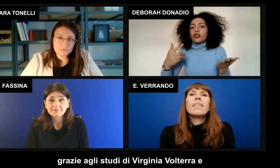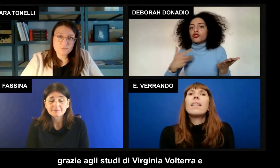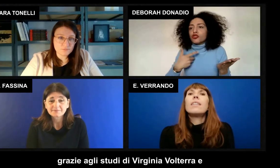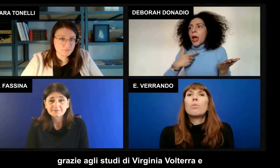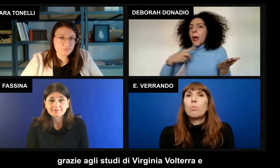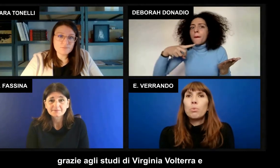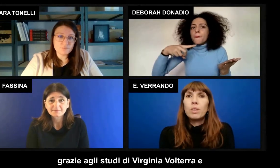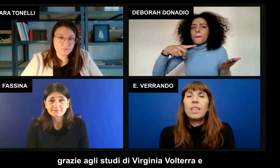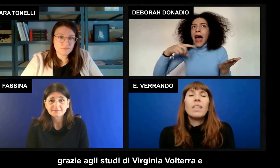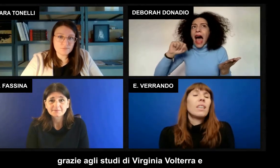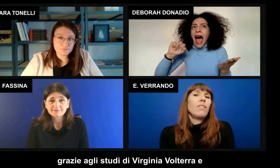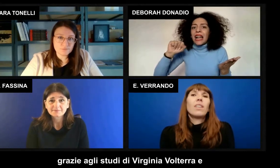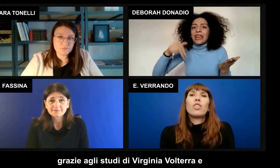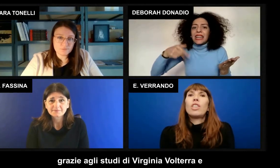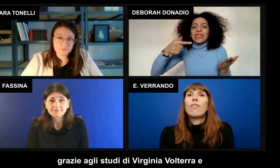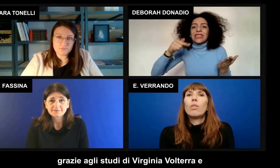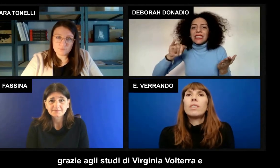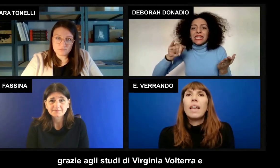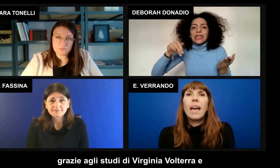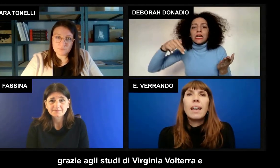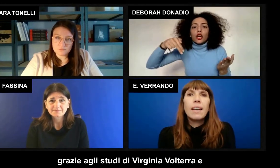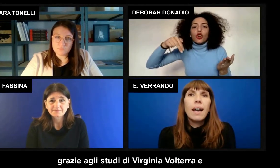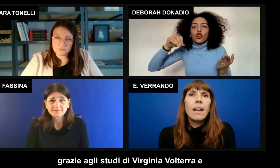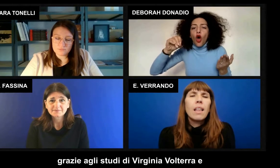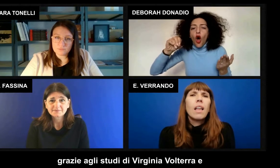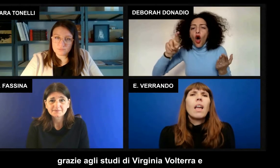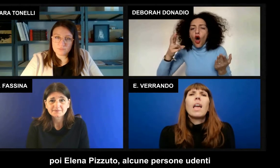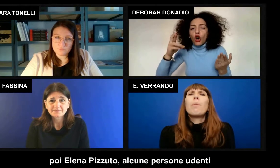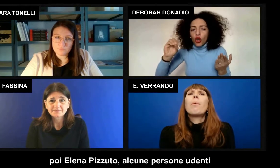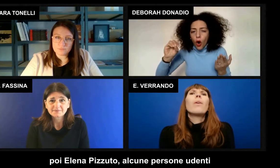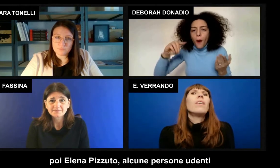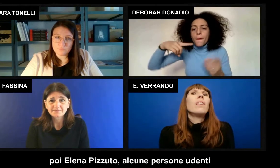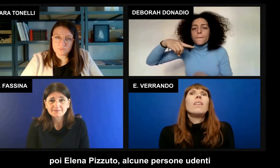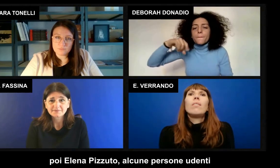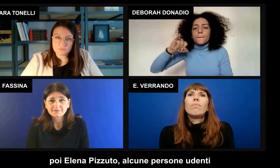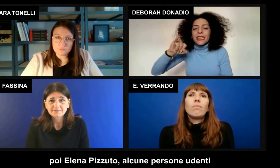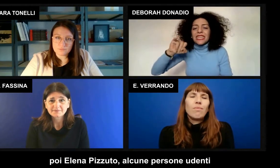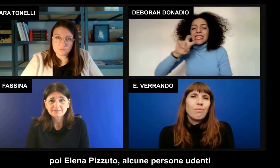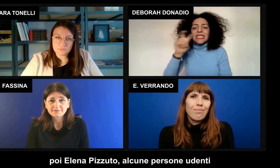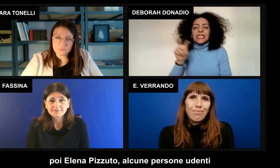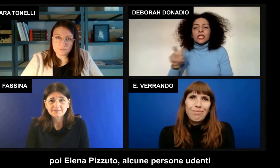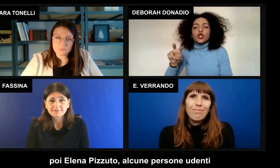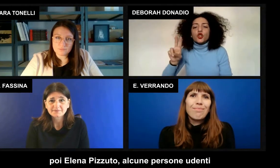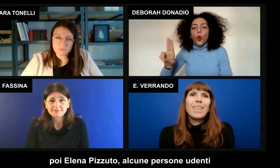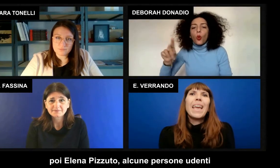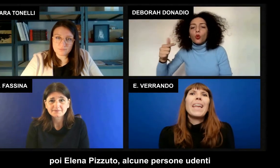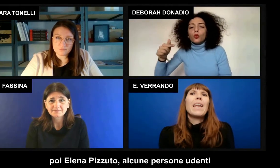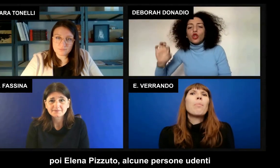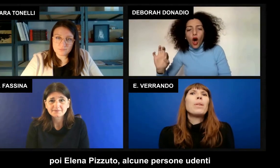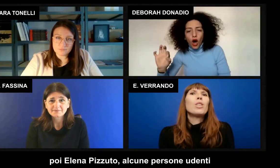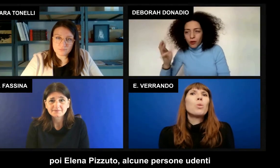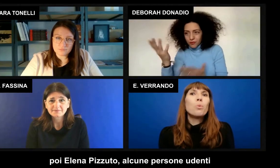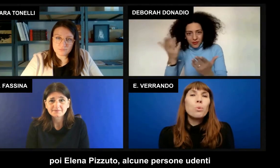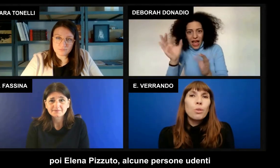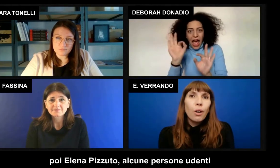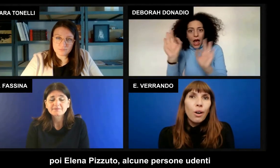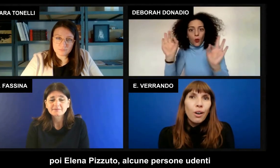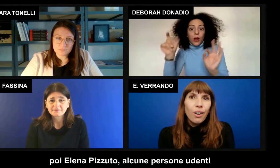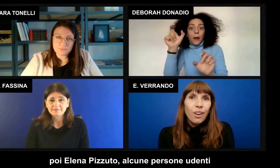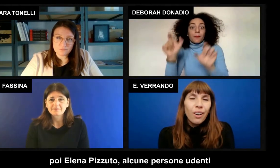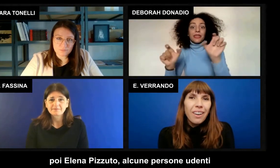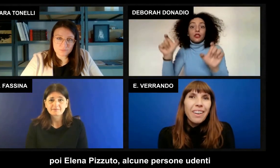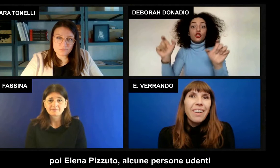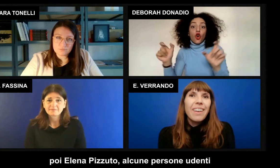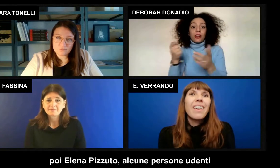grazie agli studi di Virginia Volterra e poi Elena Pizzuto.